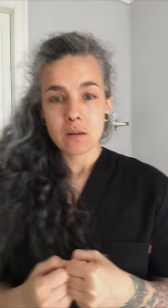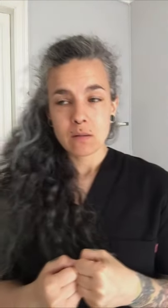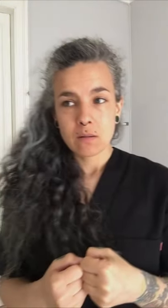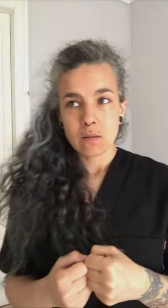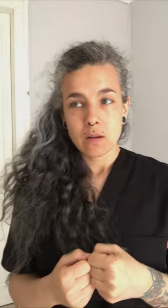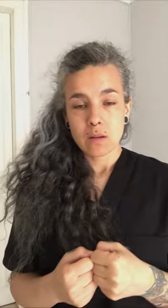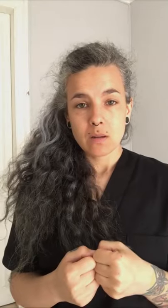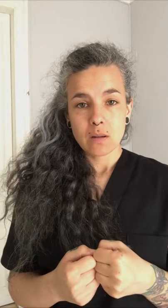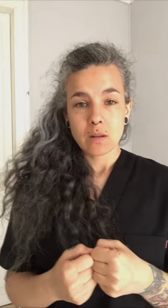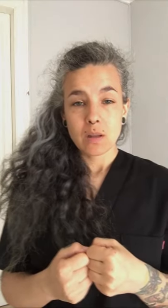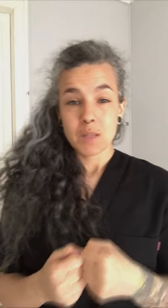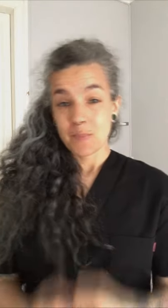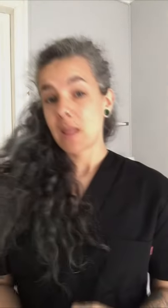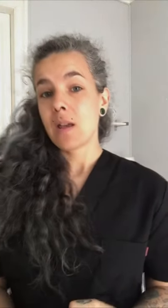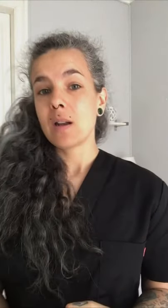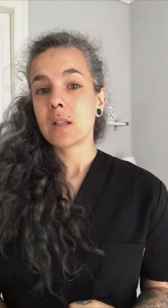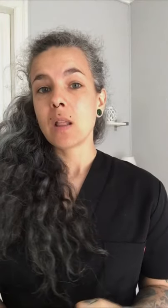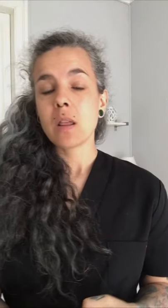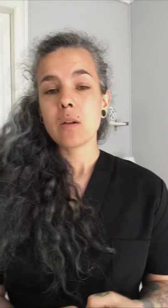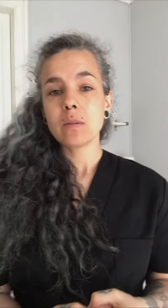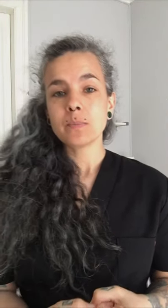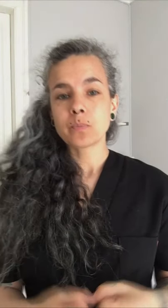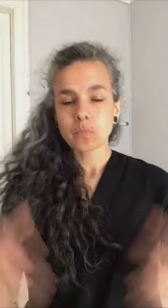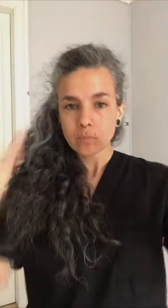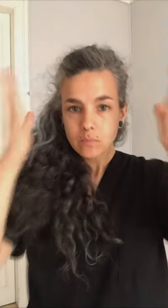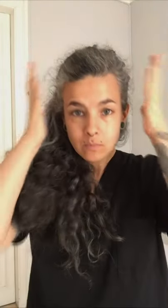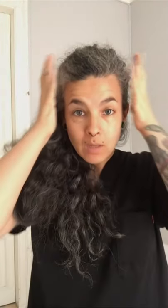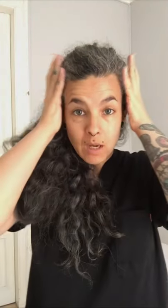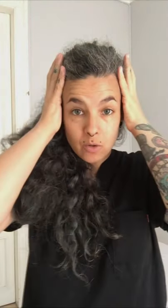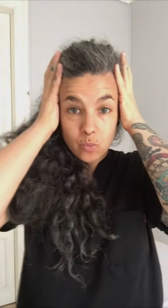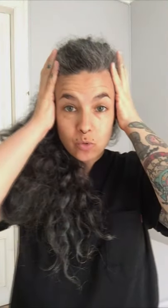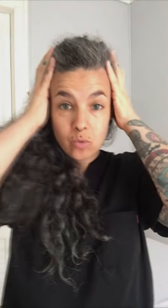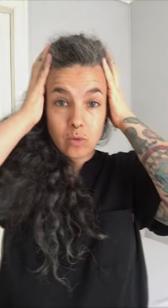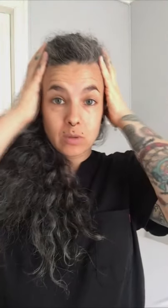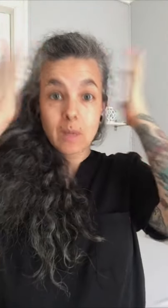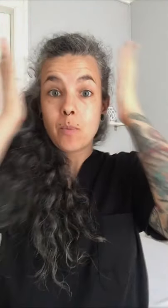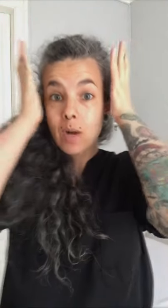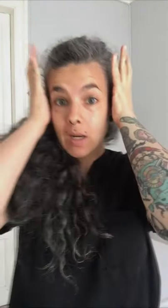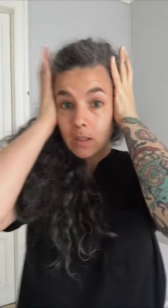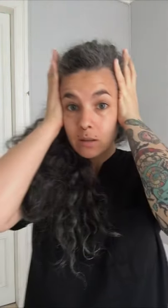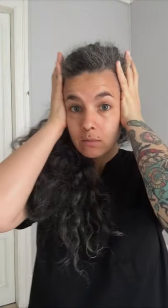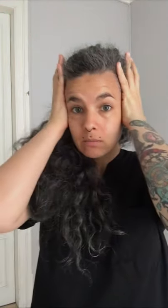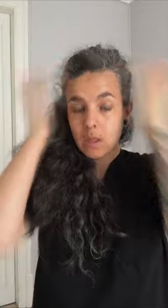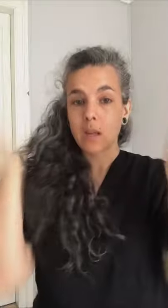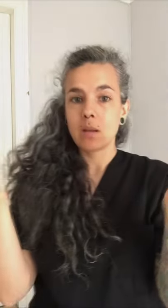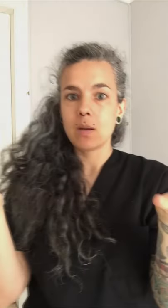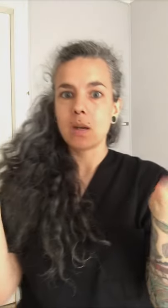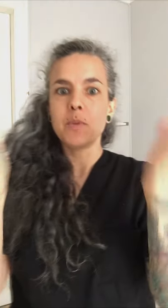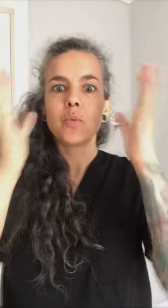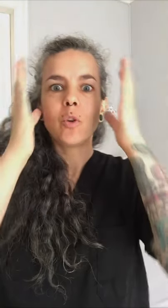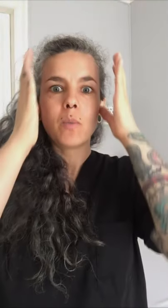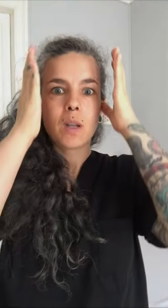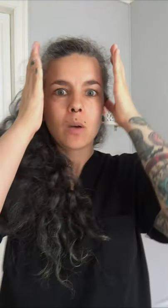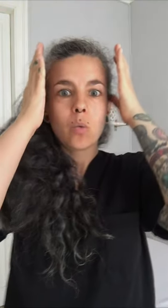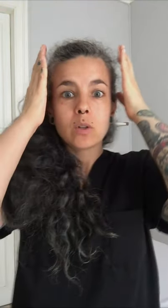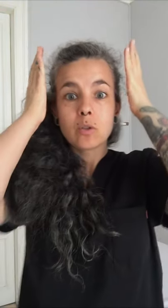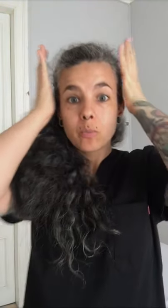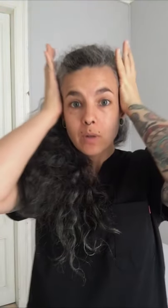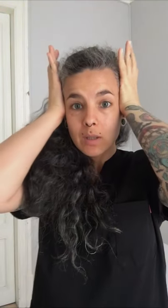especial atención a los músculos temporales, que reciben el mismo nombre que el hueso, porque